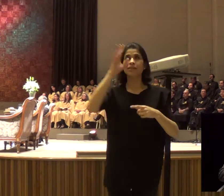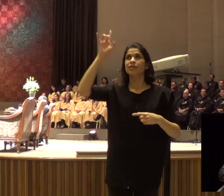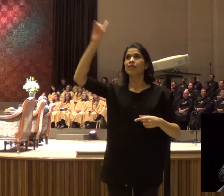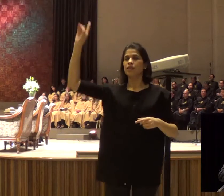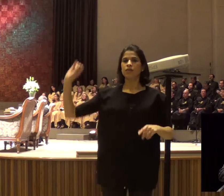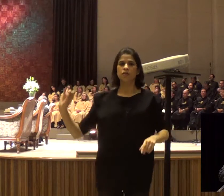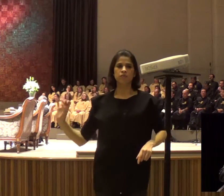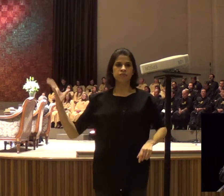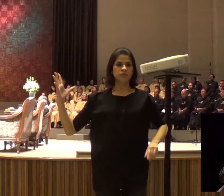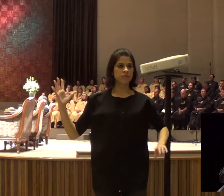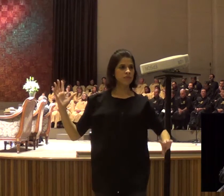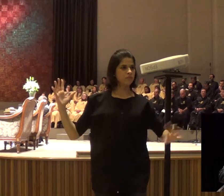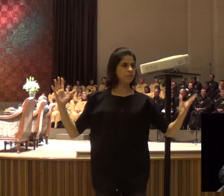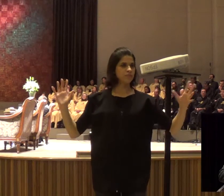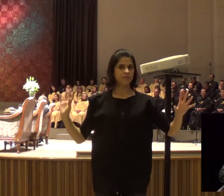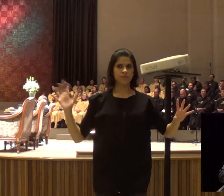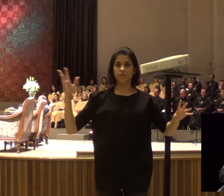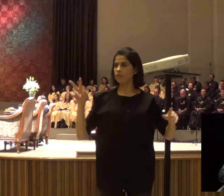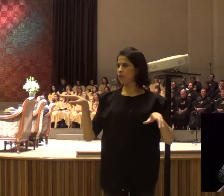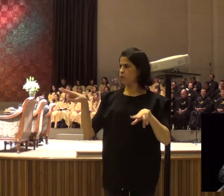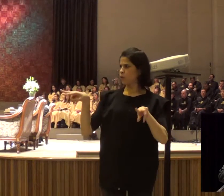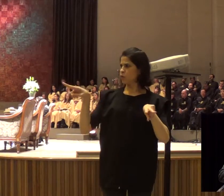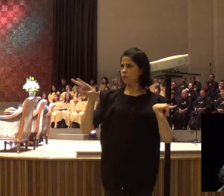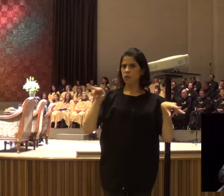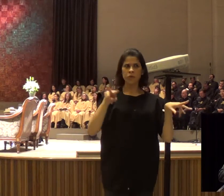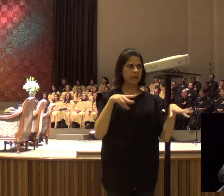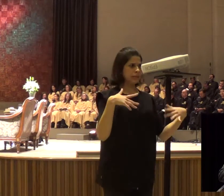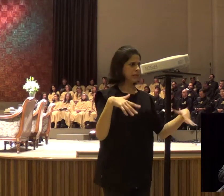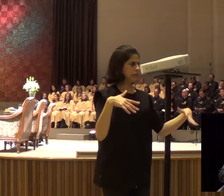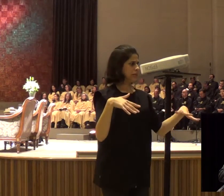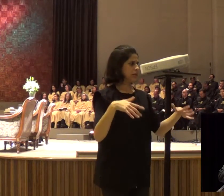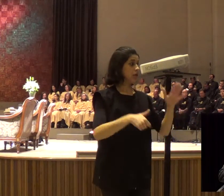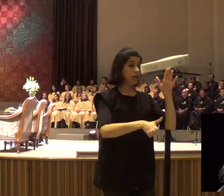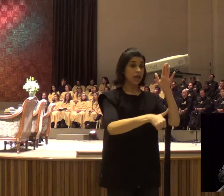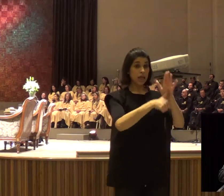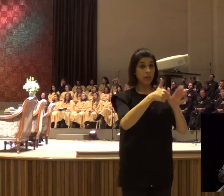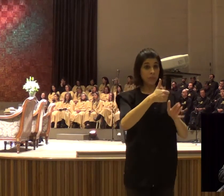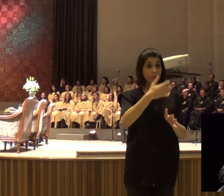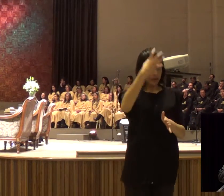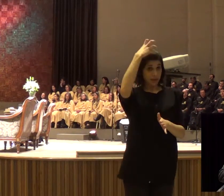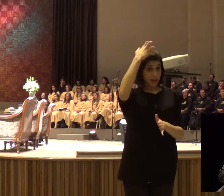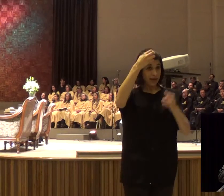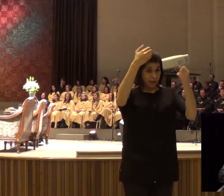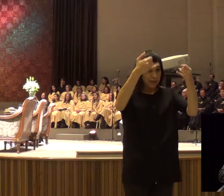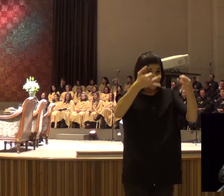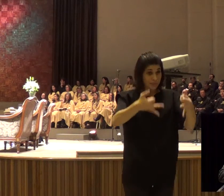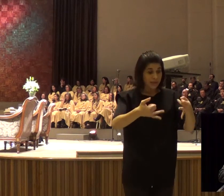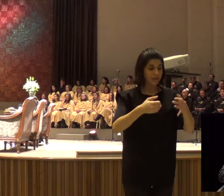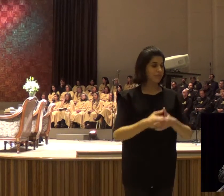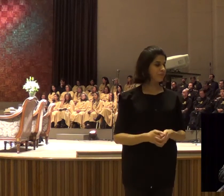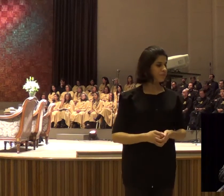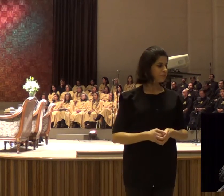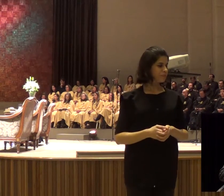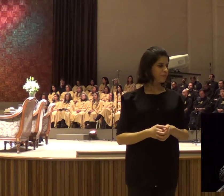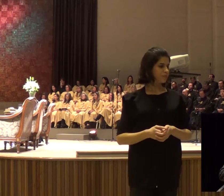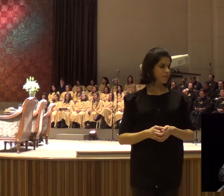1ª reis 17, diz assim, verso 1, ora Elias, de Tisbé, em Gileade, disse a Acabe,